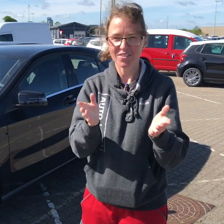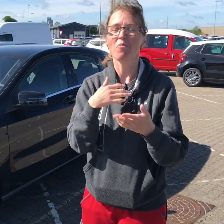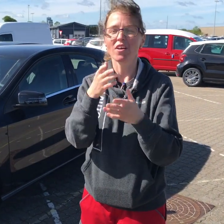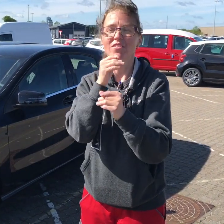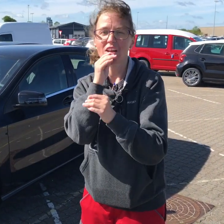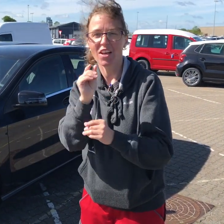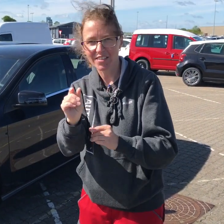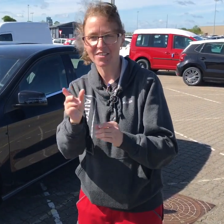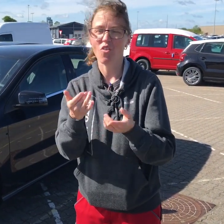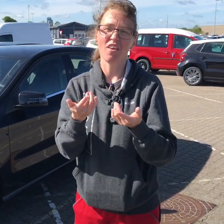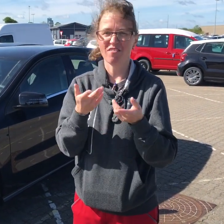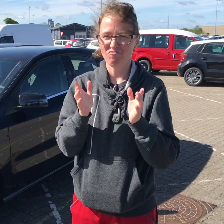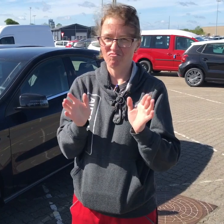Så kigger jeg bare på mobilen.